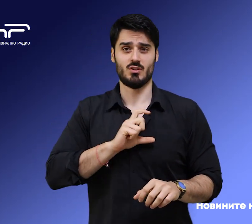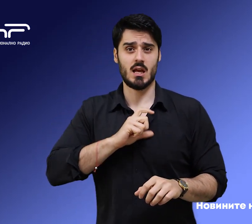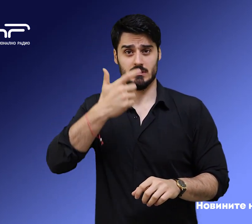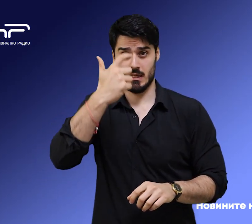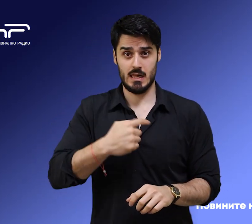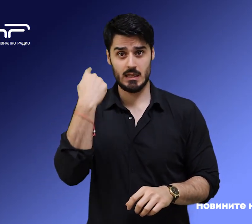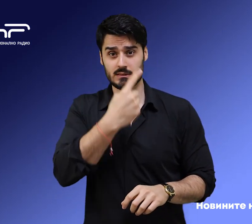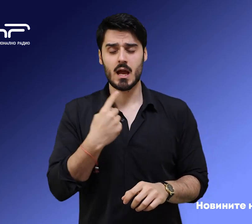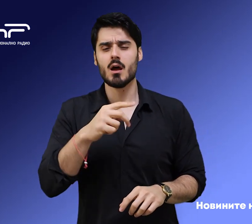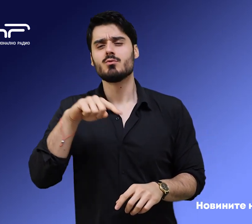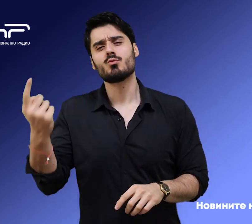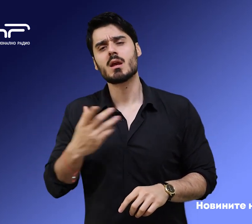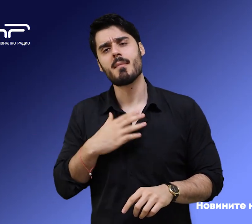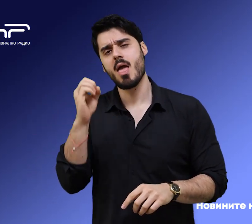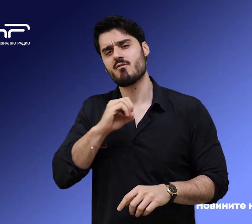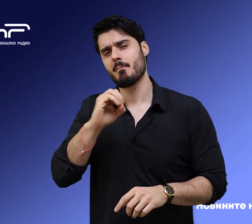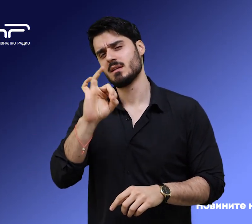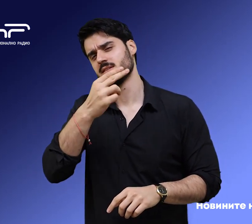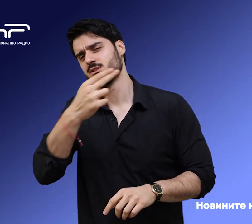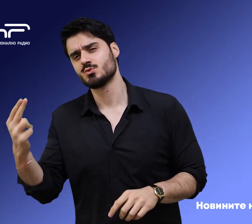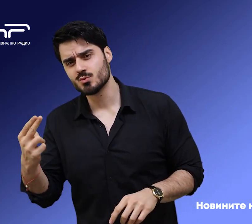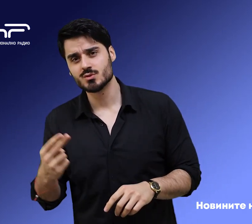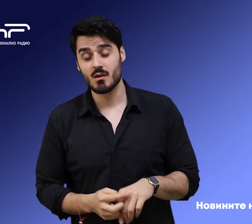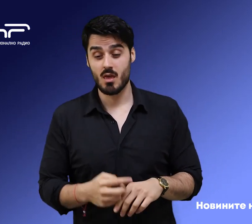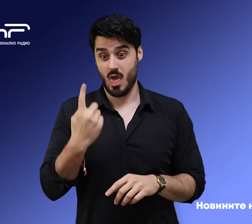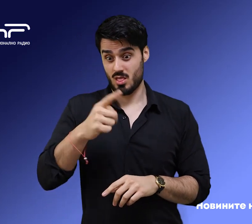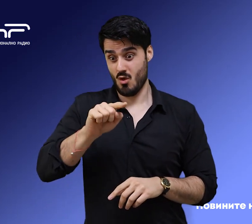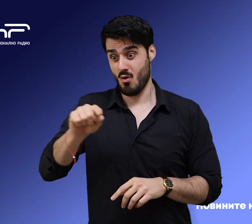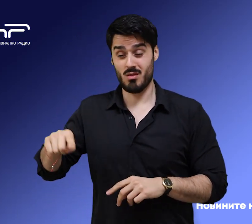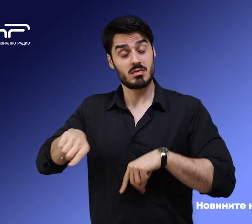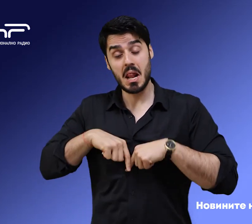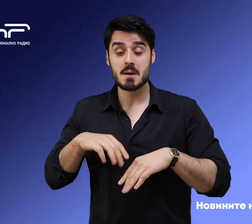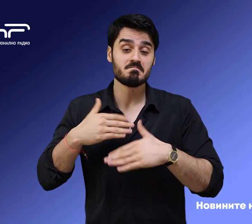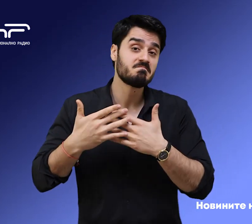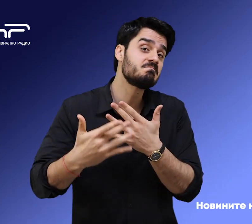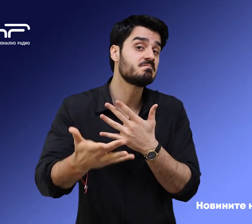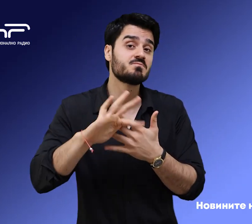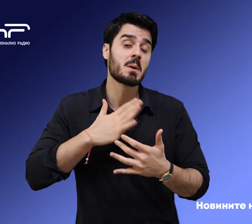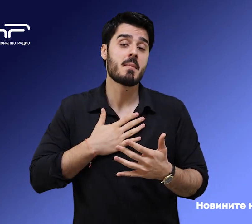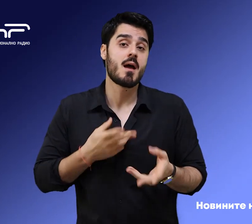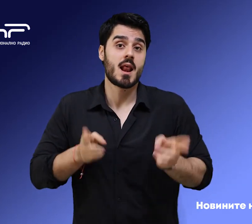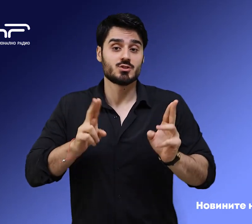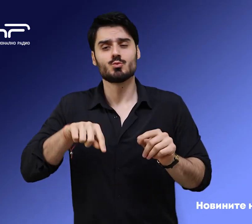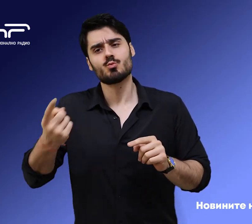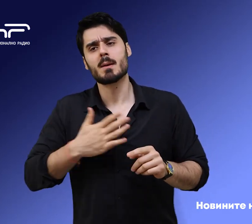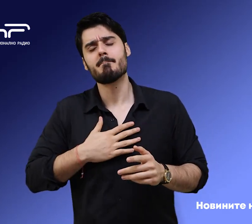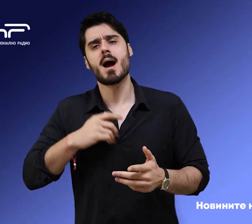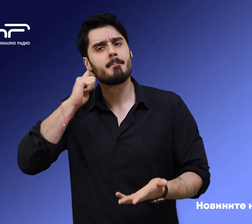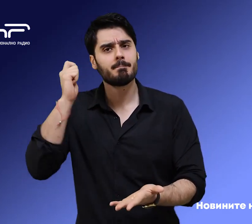9 са поступили от европейските институции. По едно отделата се очаква решение, по друго има присъда на първа инстанция,